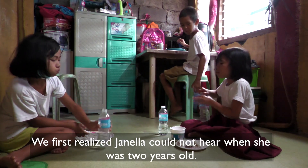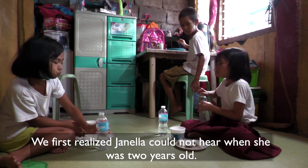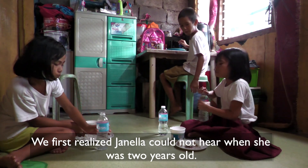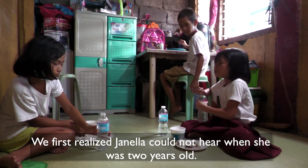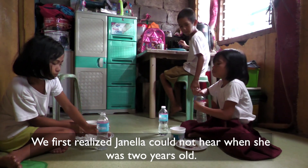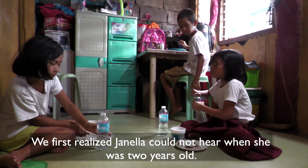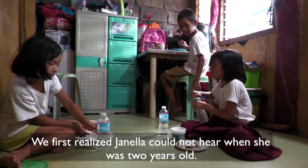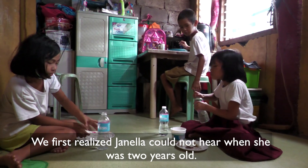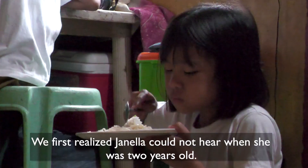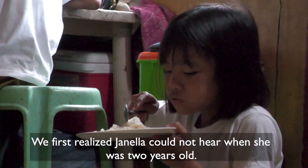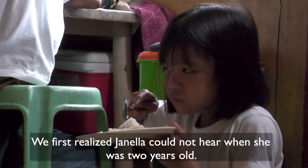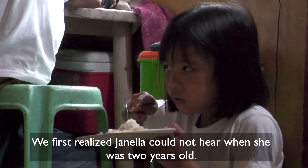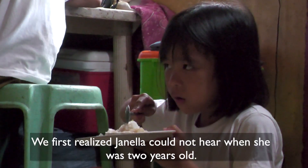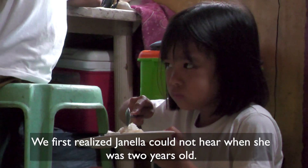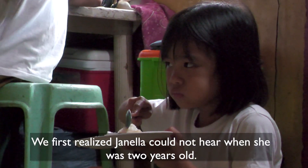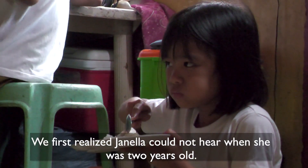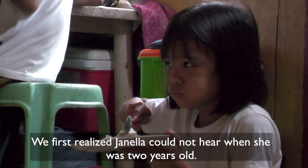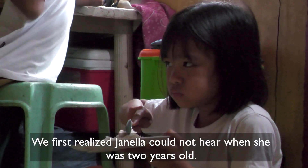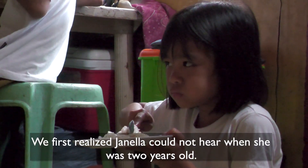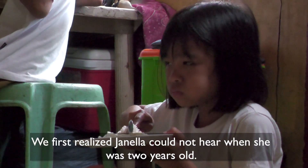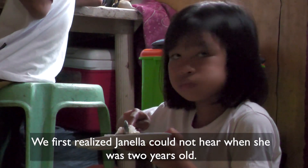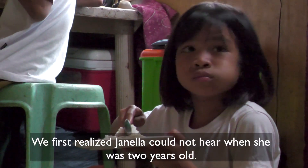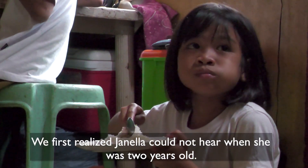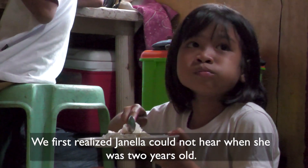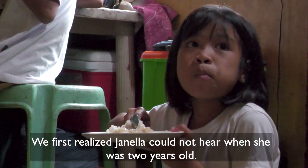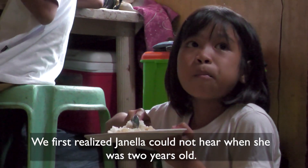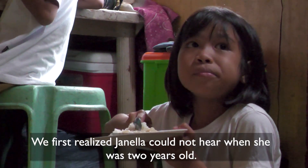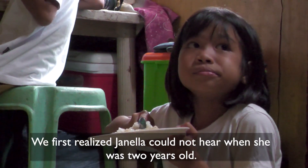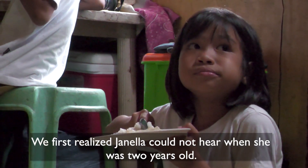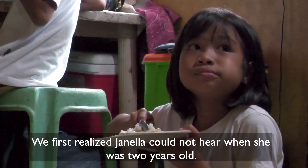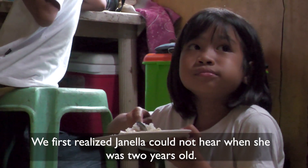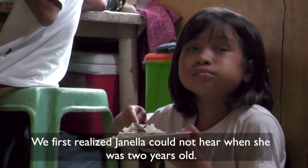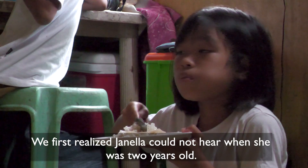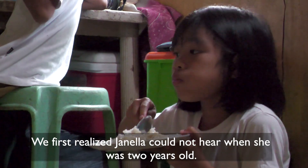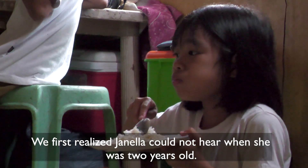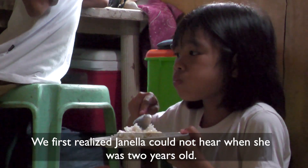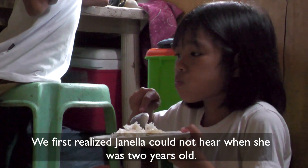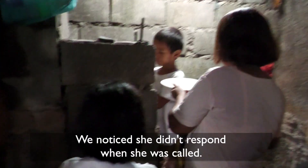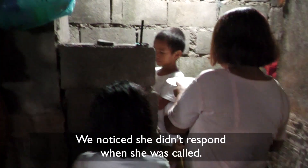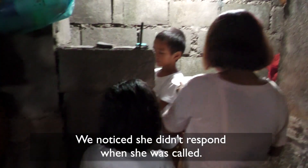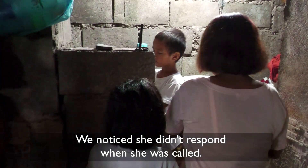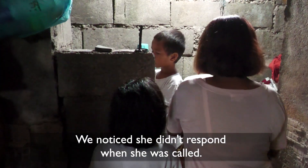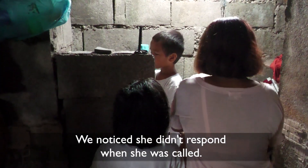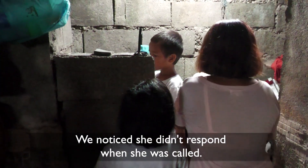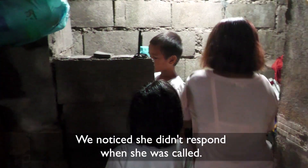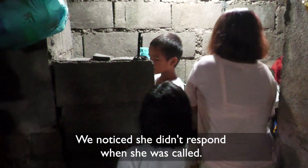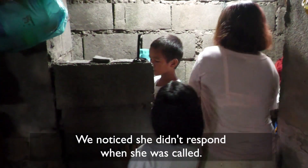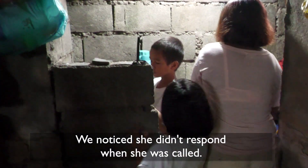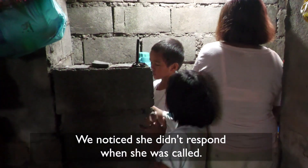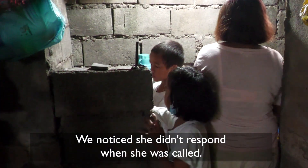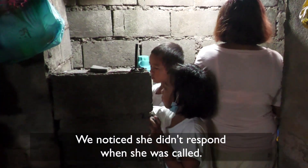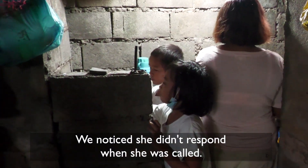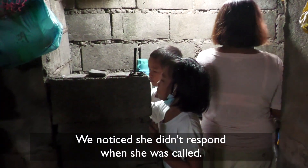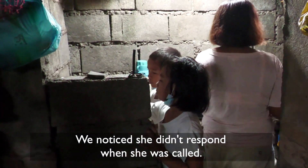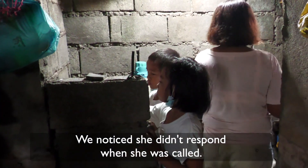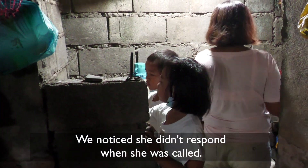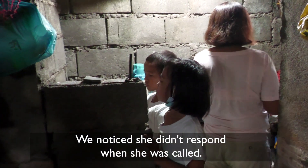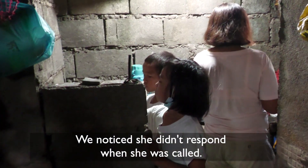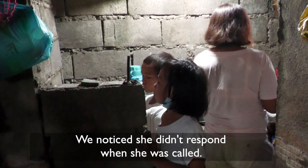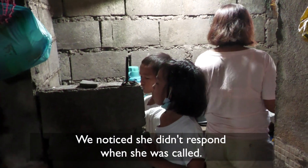two years, na hindi siya nakakarinig dahil ano nga yung pag tinatawag mo,